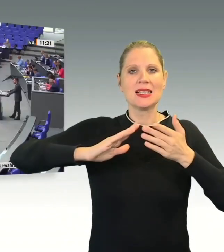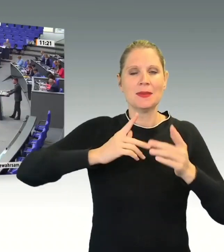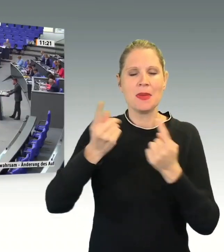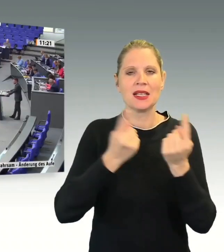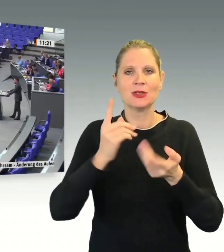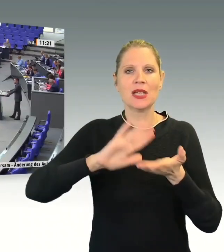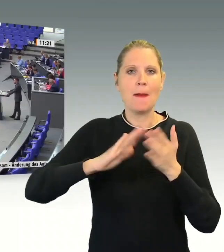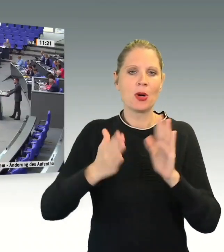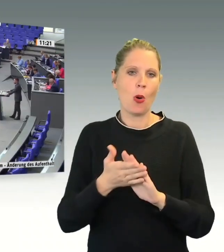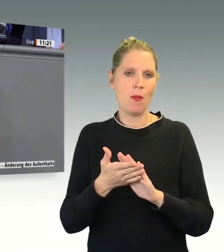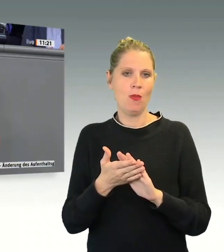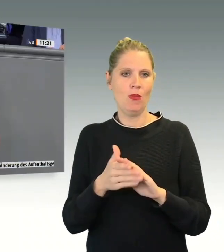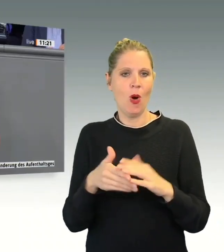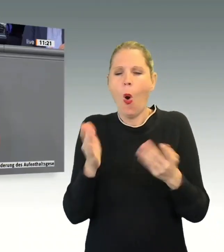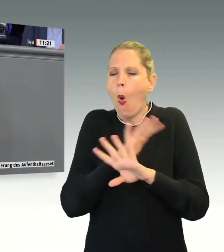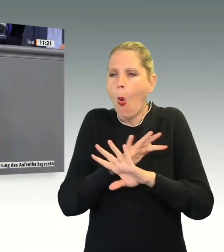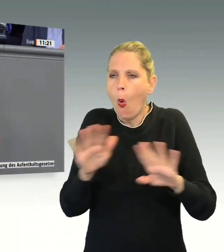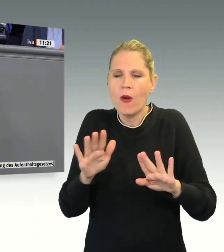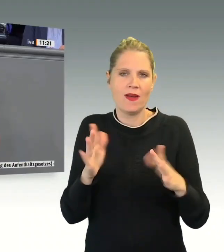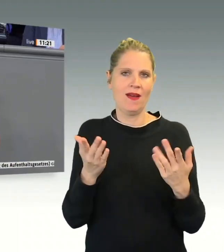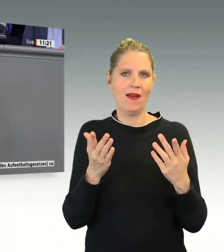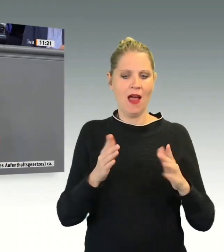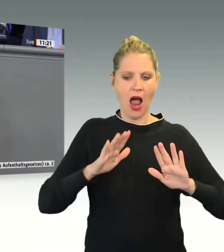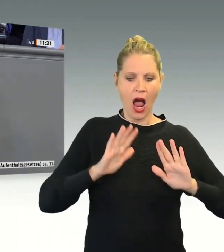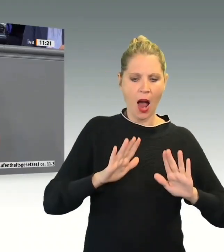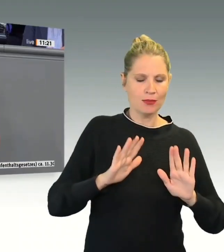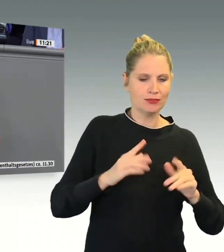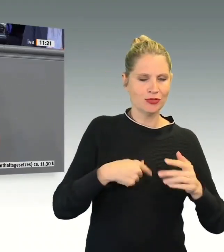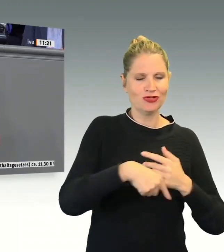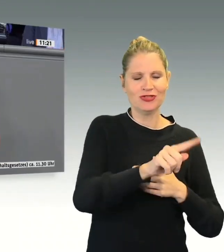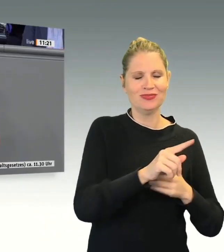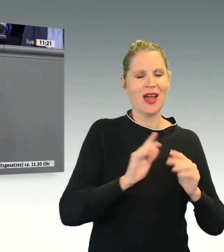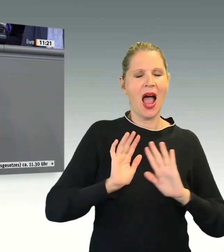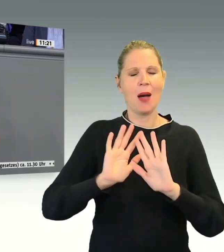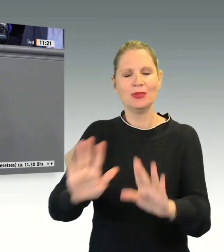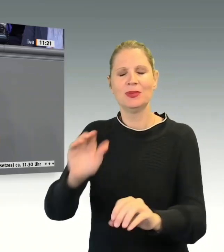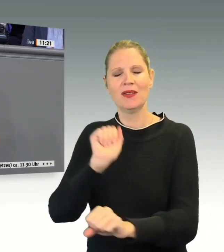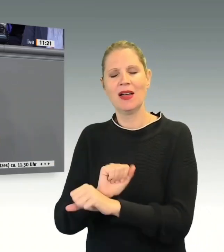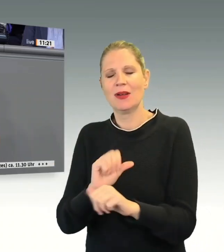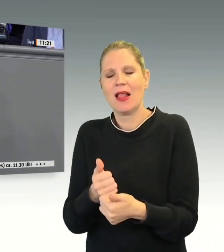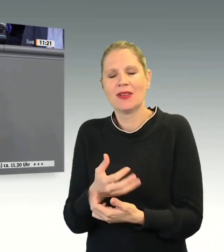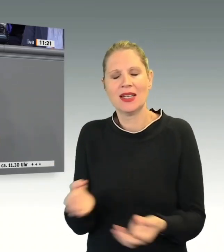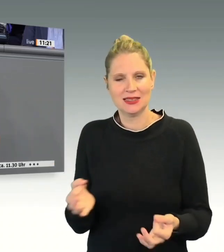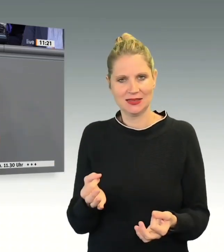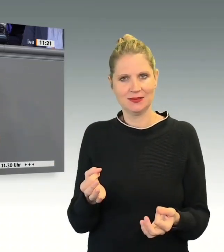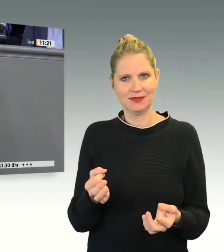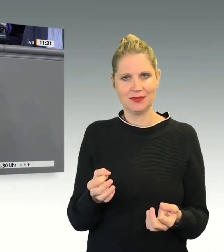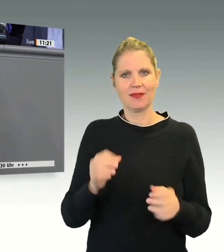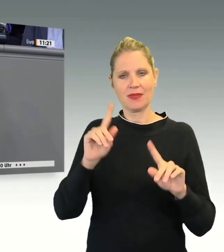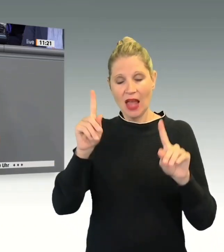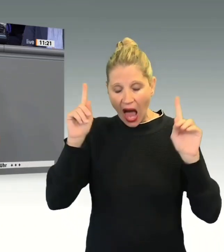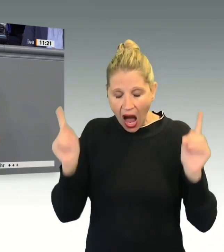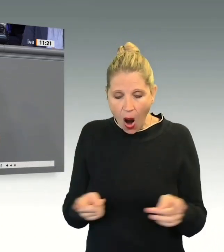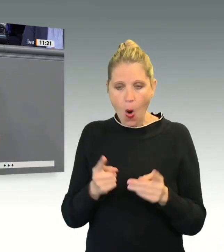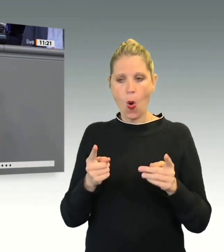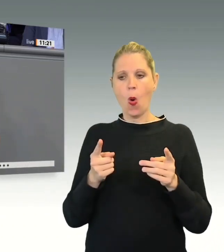Und schlussendlich will ich auch sagen, dass die freiwillige Rückkehr auch im Konzept der Ministerpräsidentenkonferenz